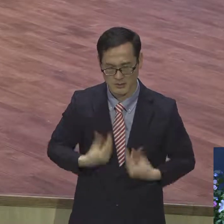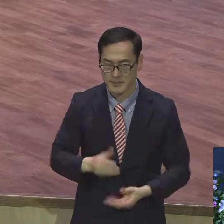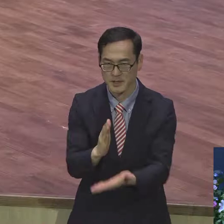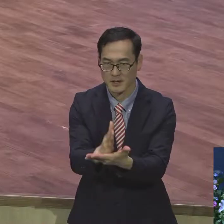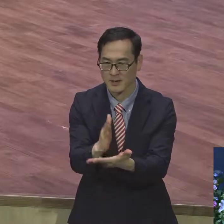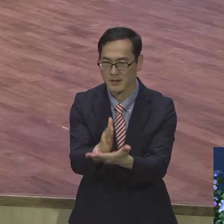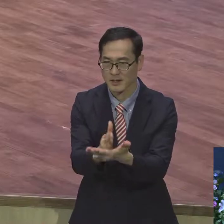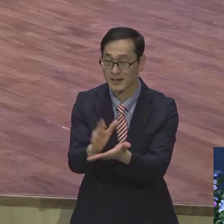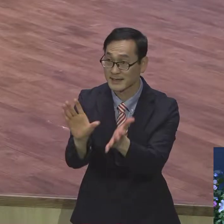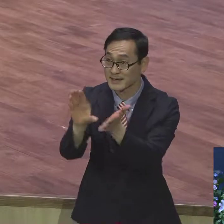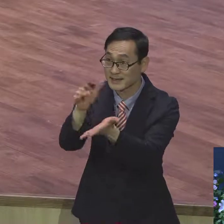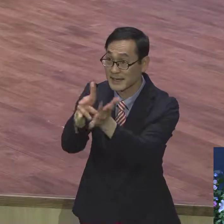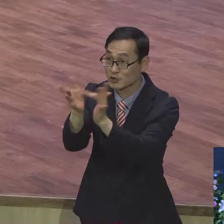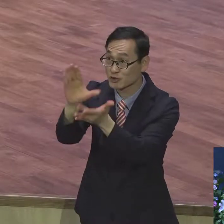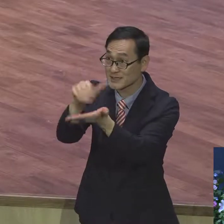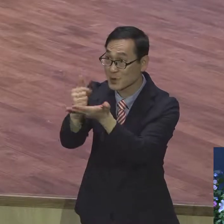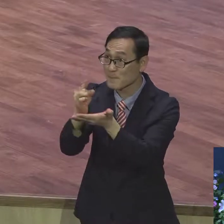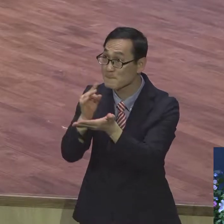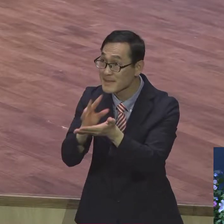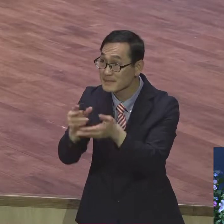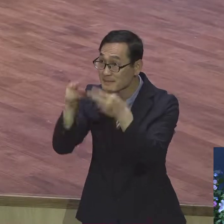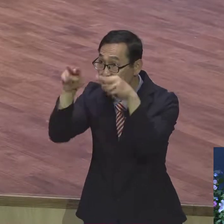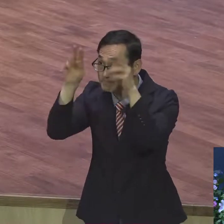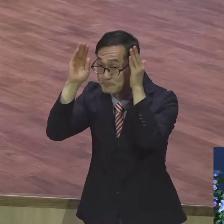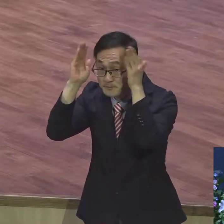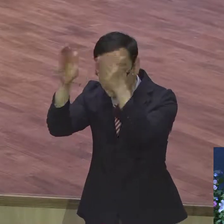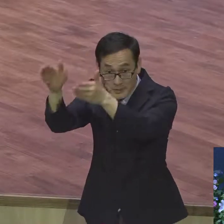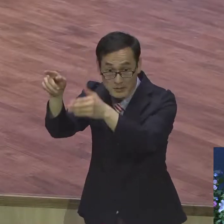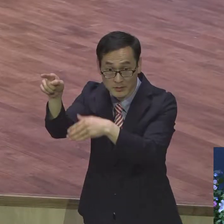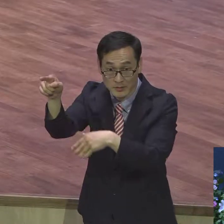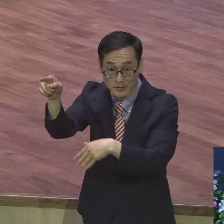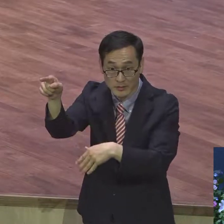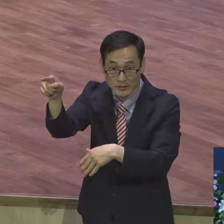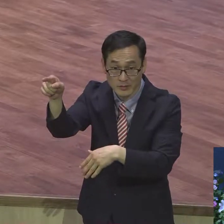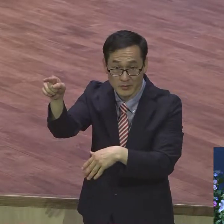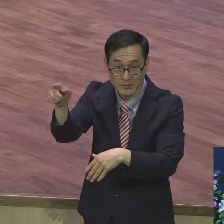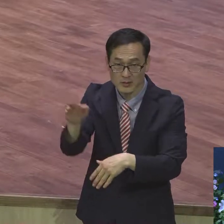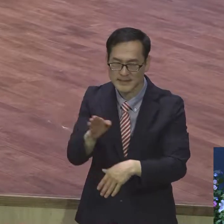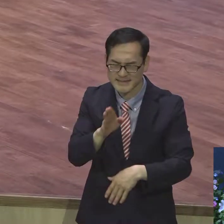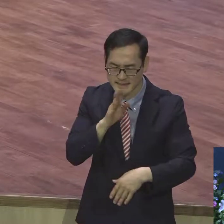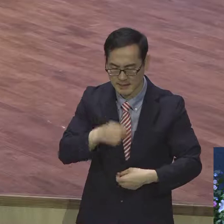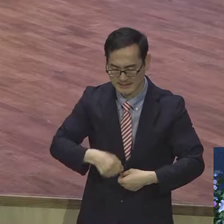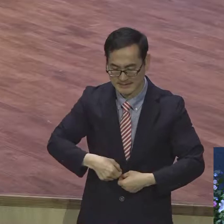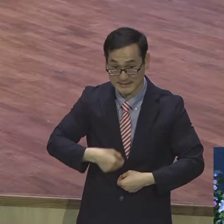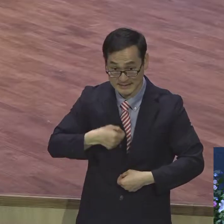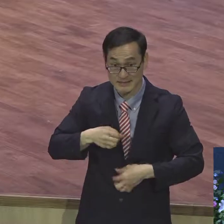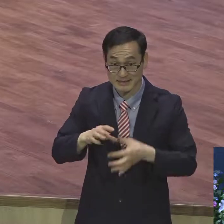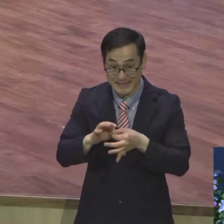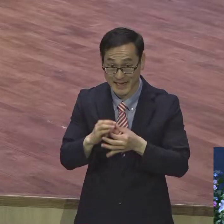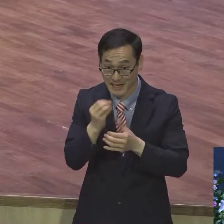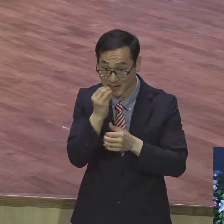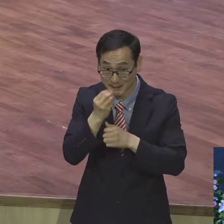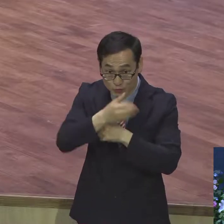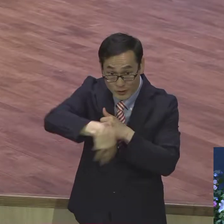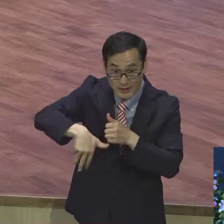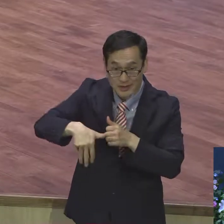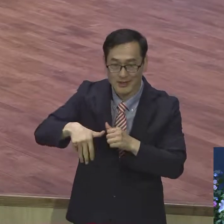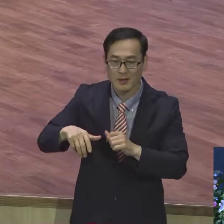예수의서만 바라보는 사람 진정한 의의 무기로 이런 사람이 쓰임 받을 수 있습니다. 영계 모든